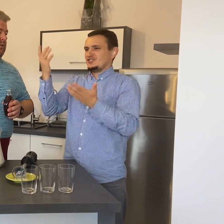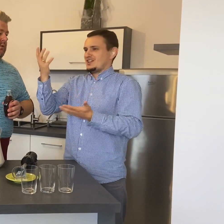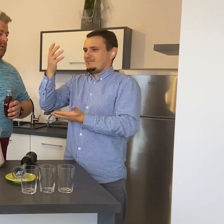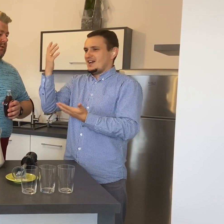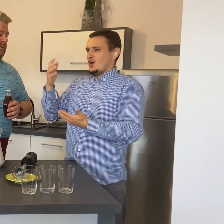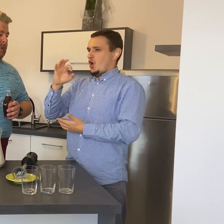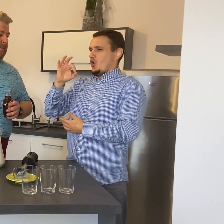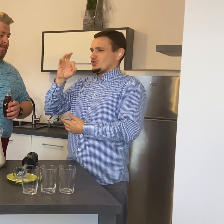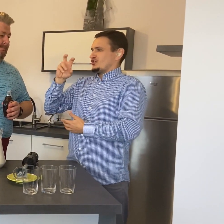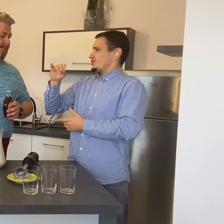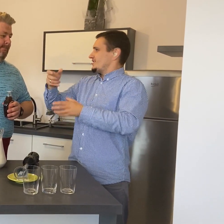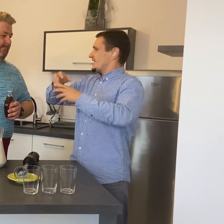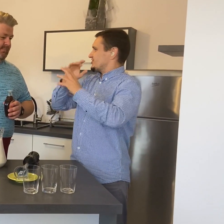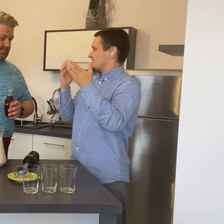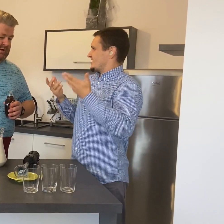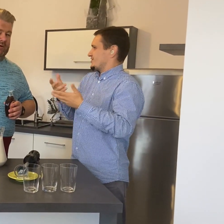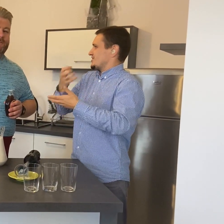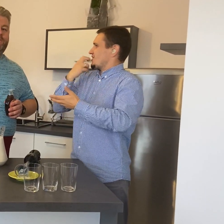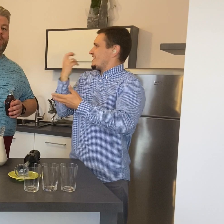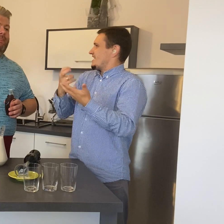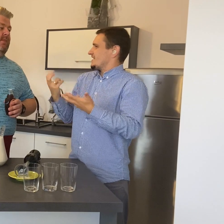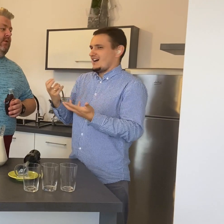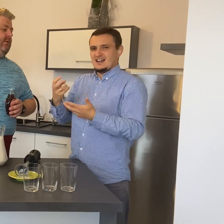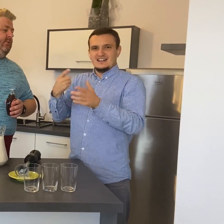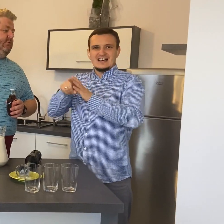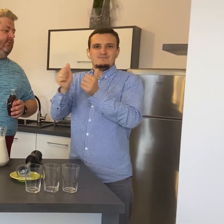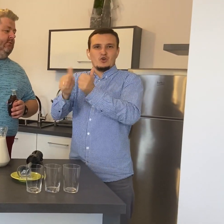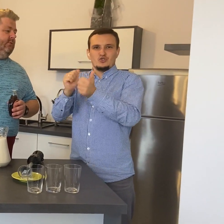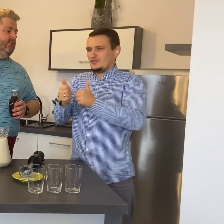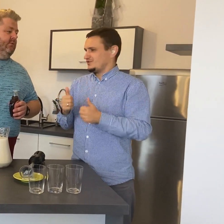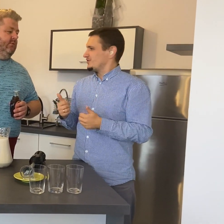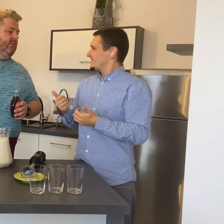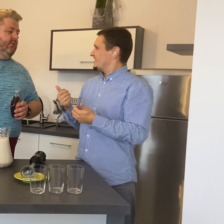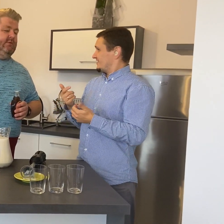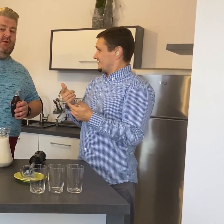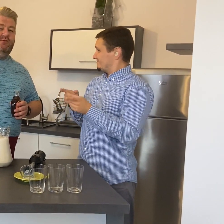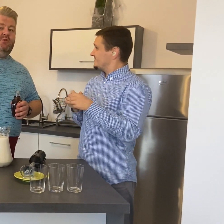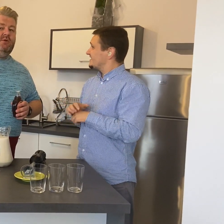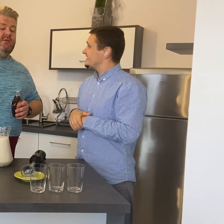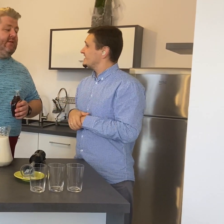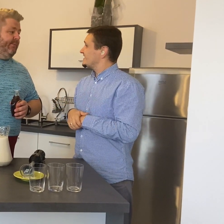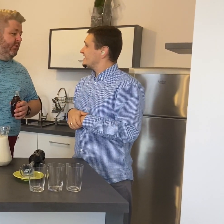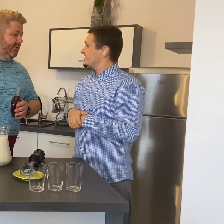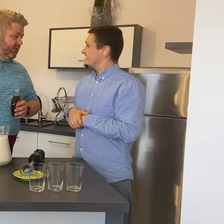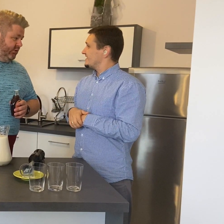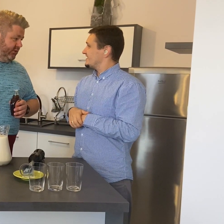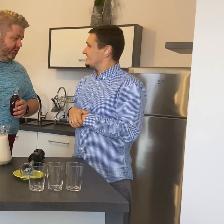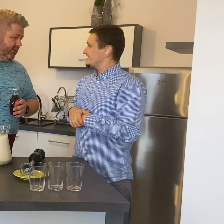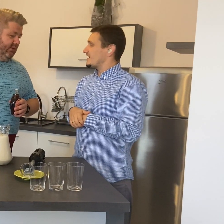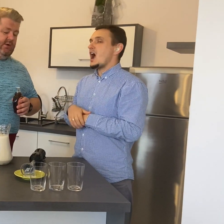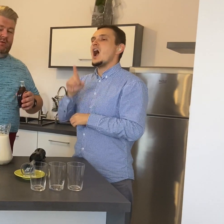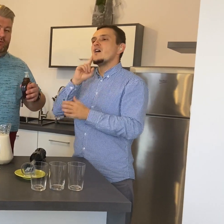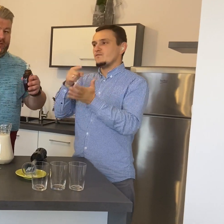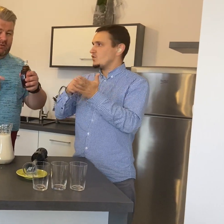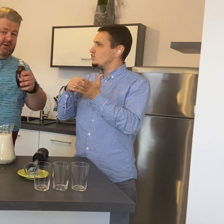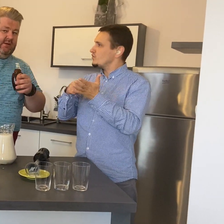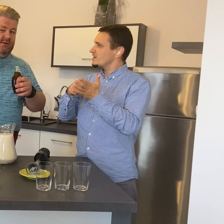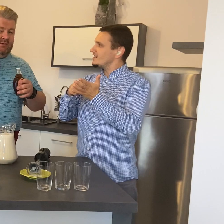osi, energia dla sportowców. Tylko, że to jest napój izotoniczny. Zupełnie inne